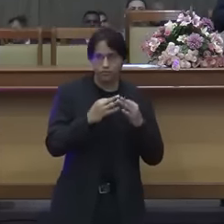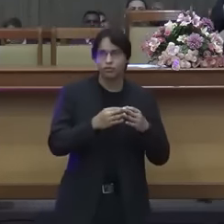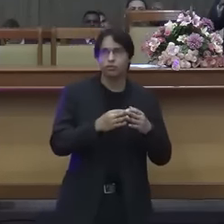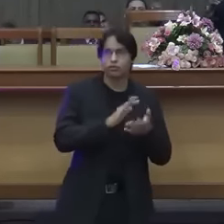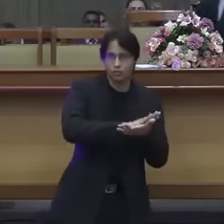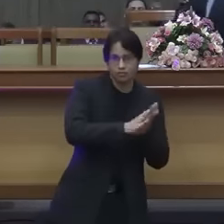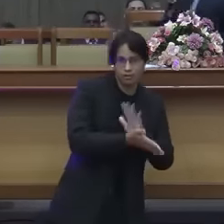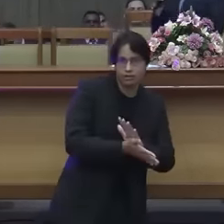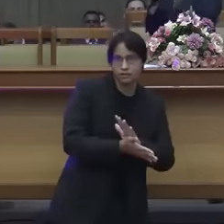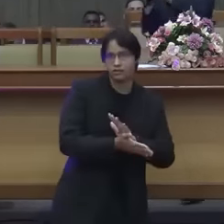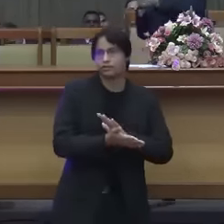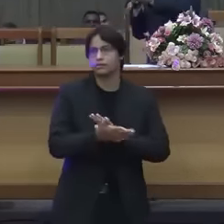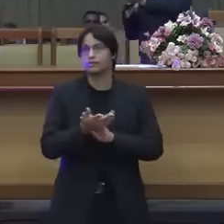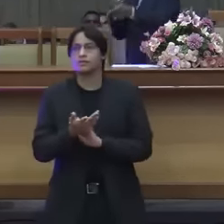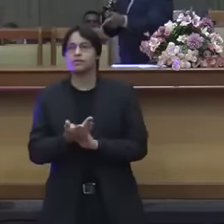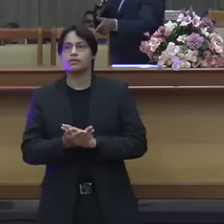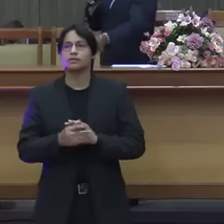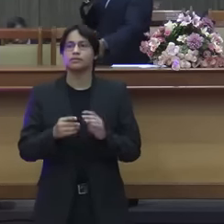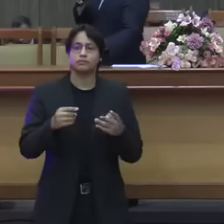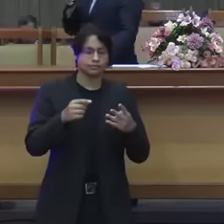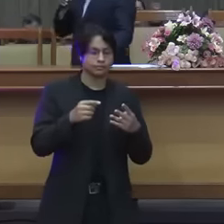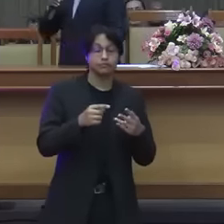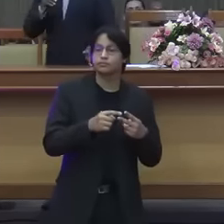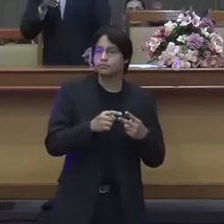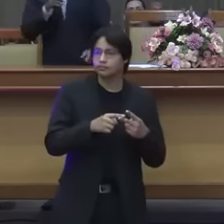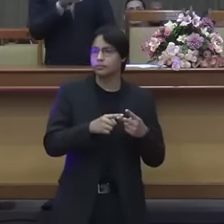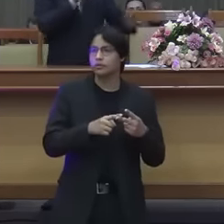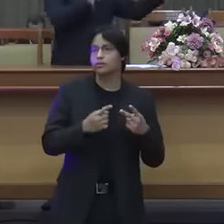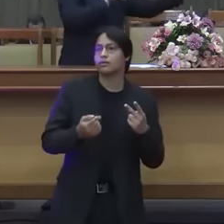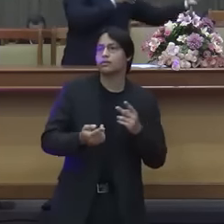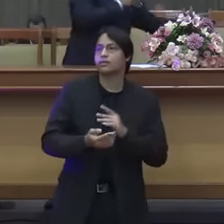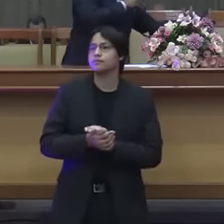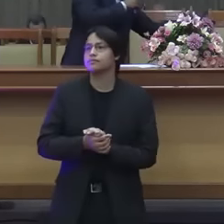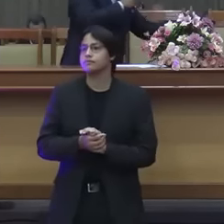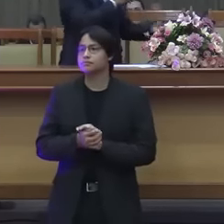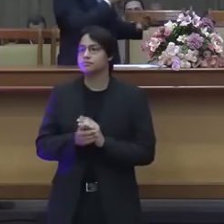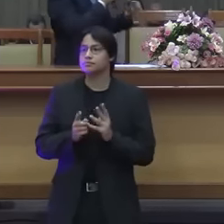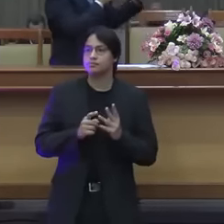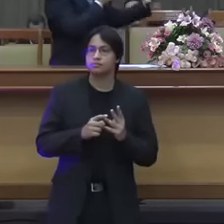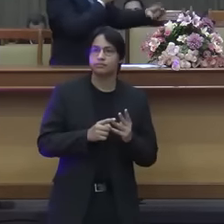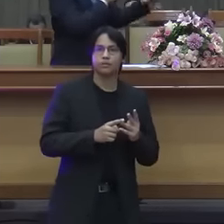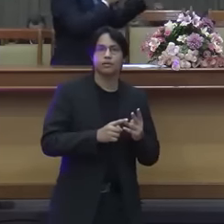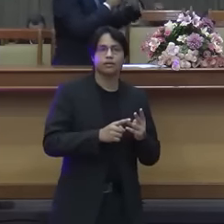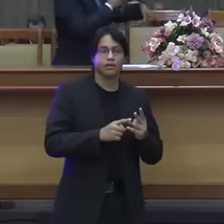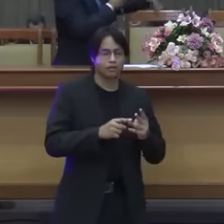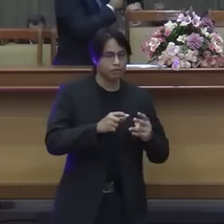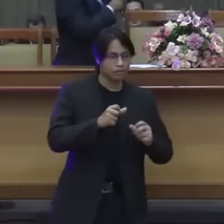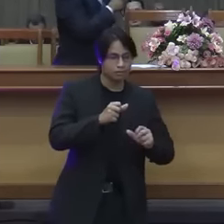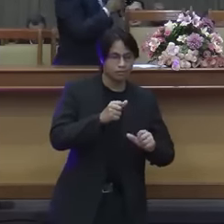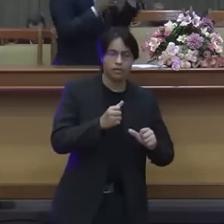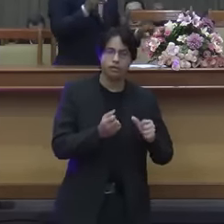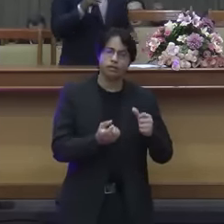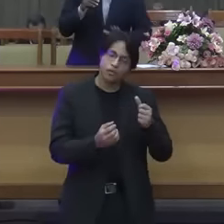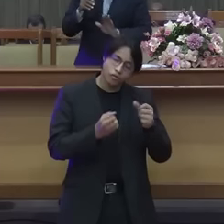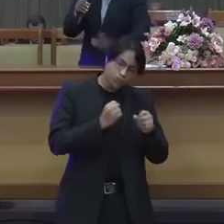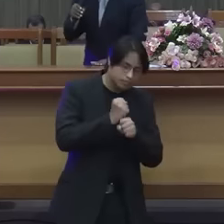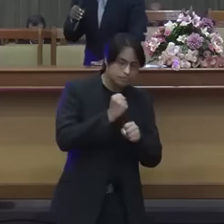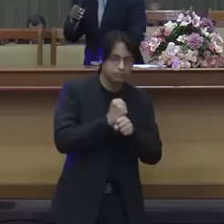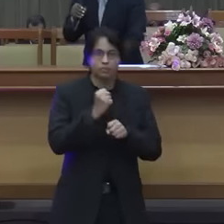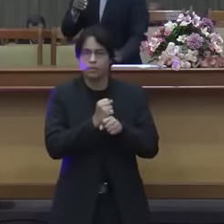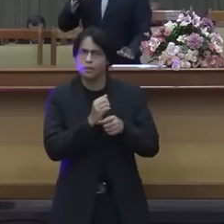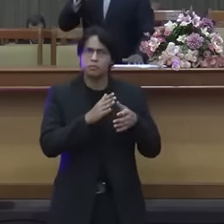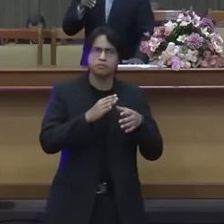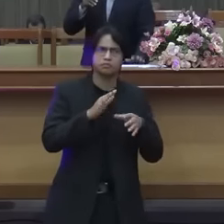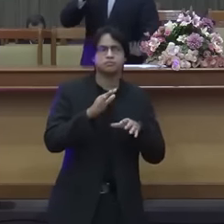pelos Babilônios o segundo templo foi construído por Zorobabel o outro templo foi reformado por Herodes que durou aí 46 anos